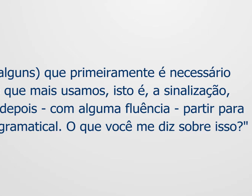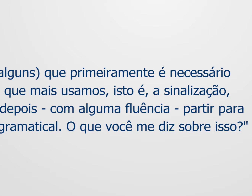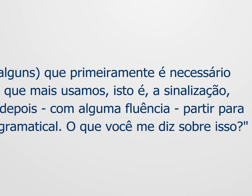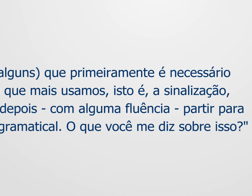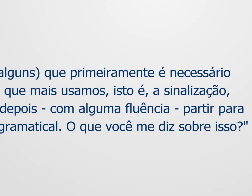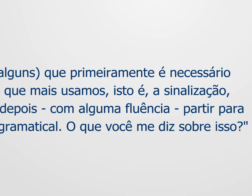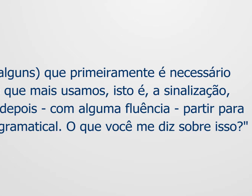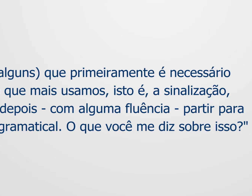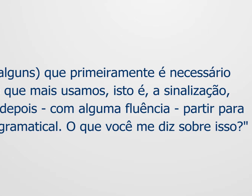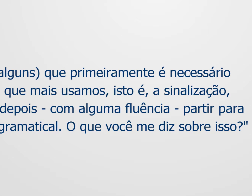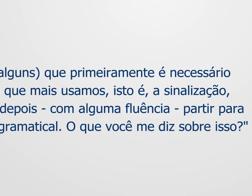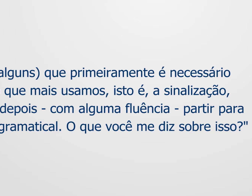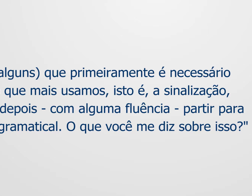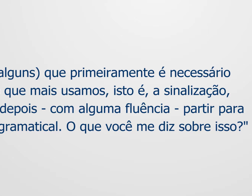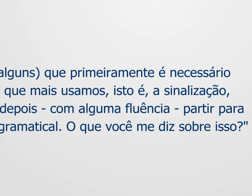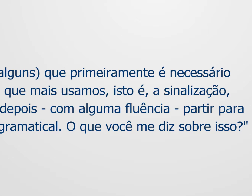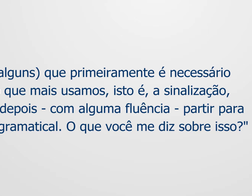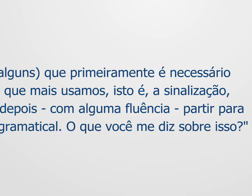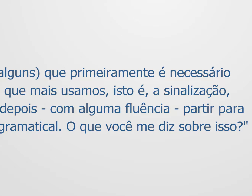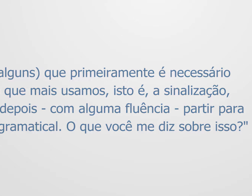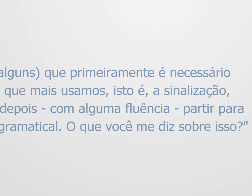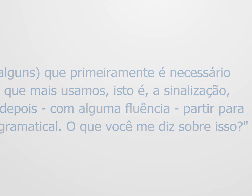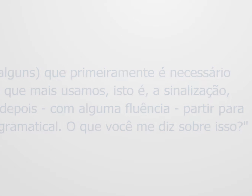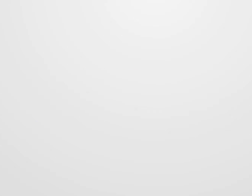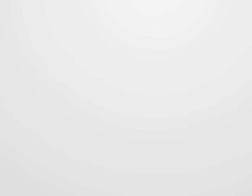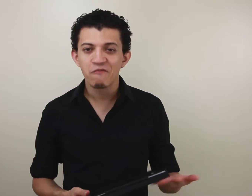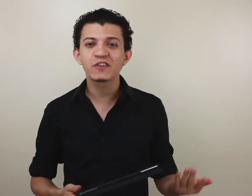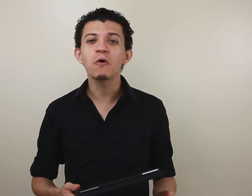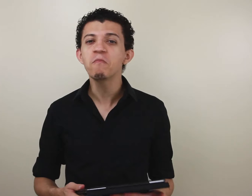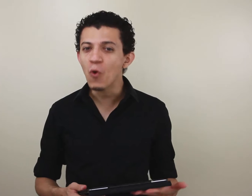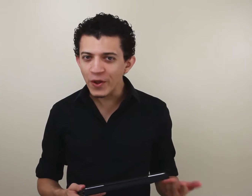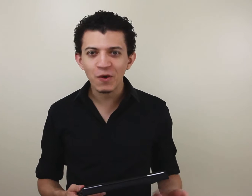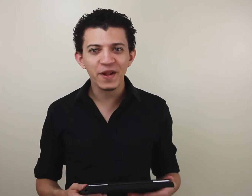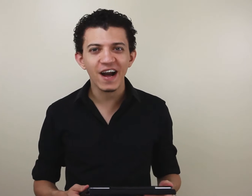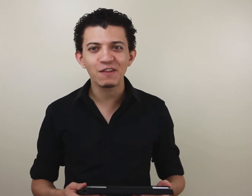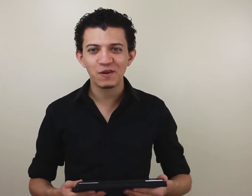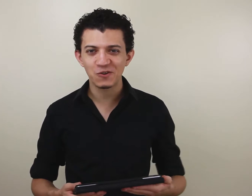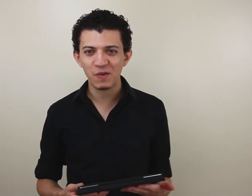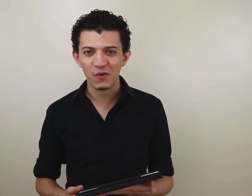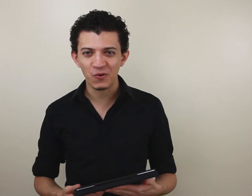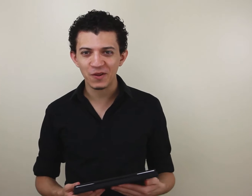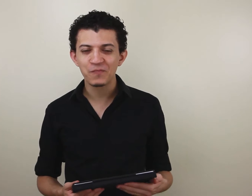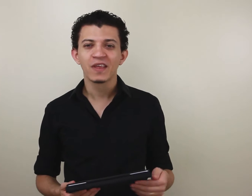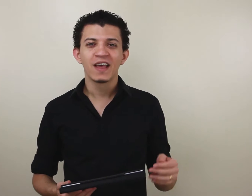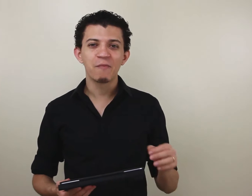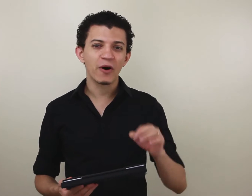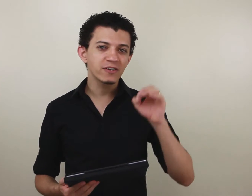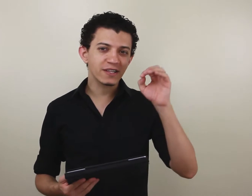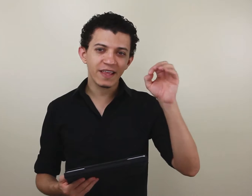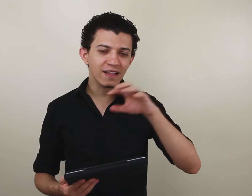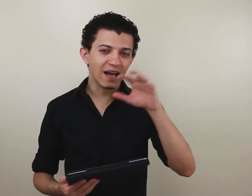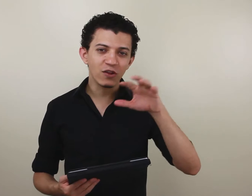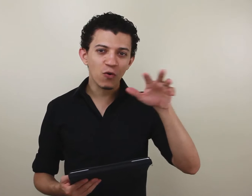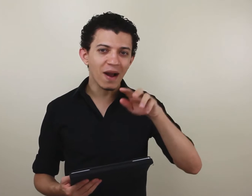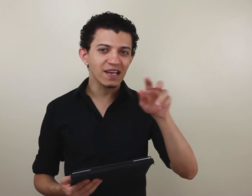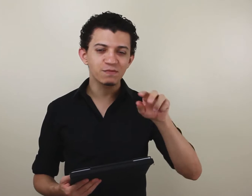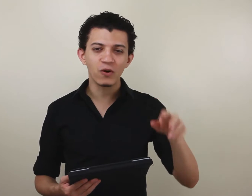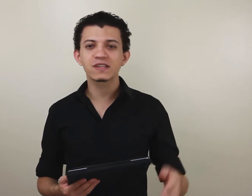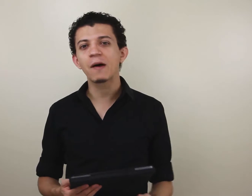gramatical. O que você me diz sobre isso? Vitor, muito obrigado pela sua pergunta. Embora eu já tenha dado alguma resposta lá